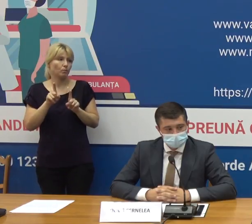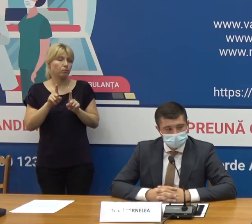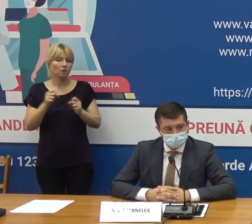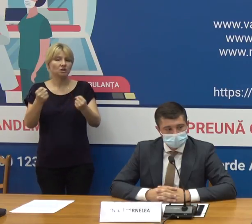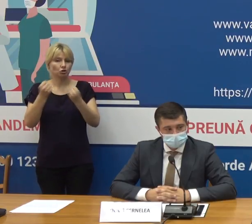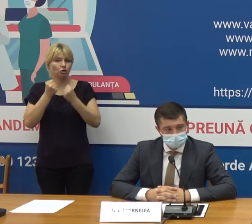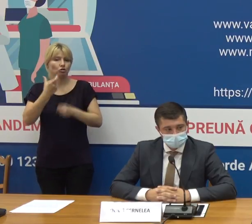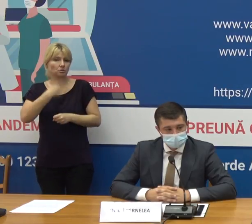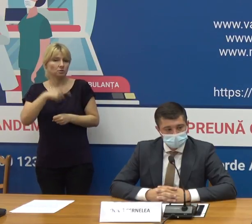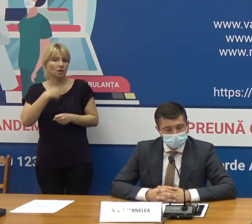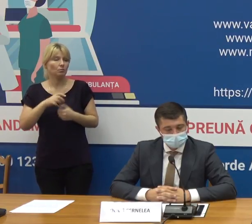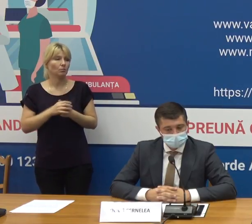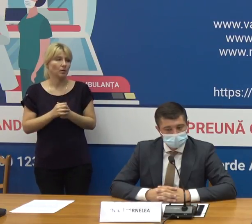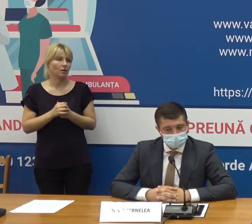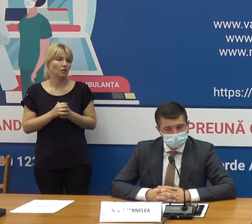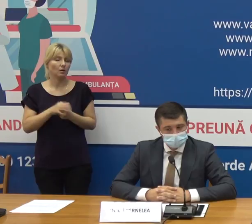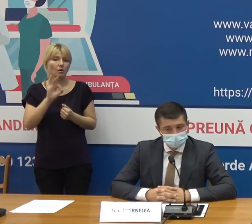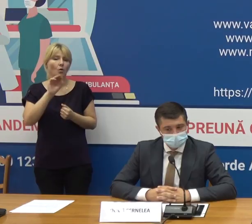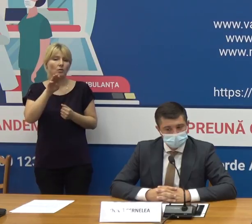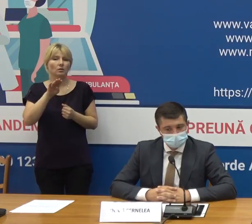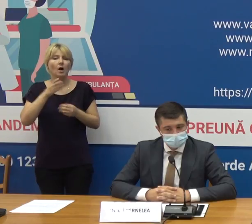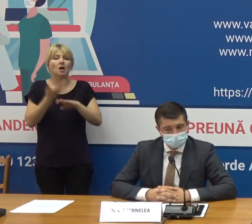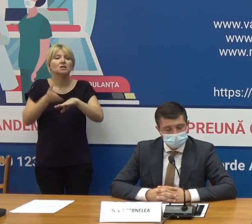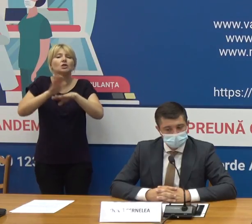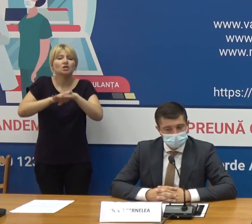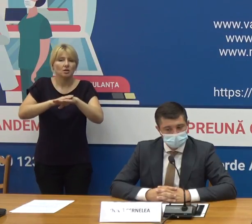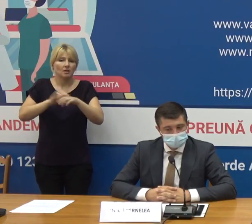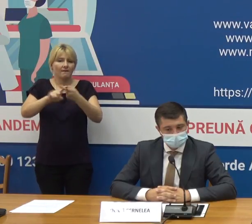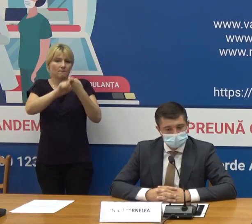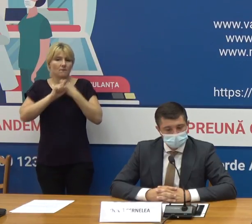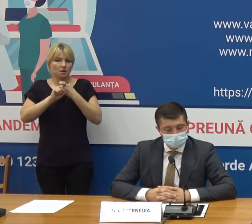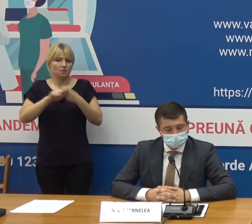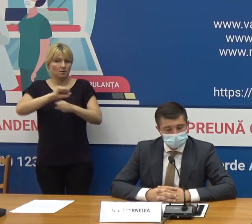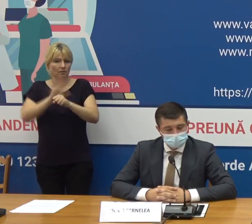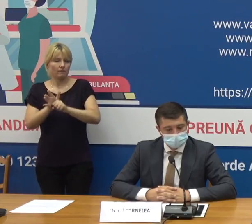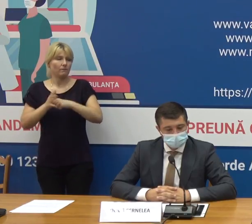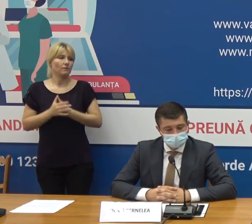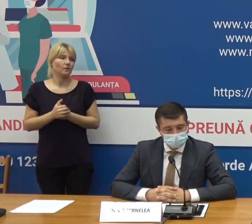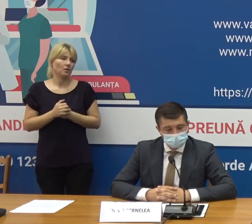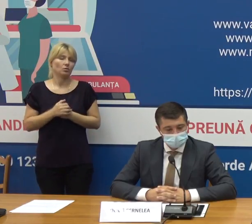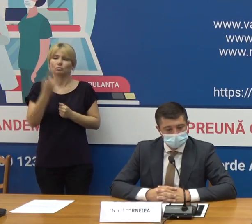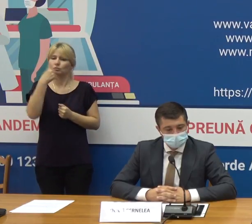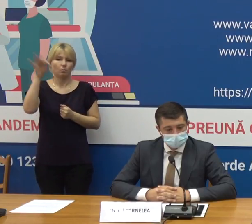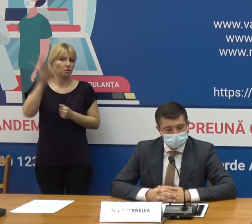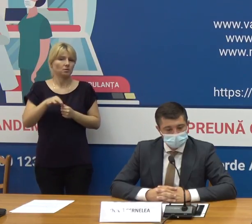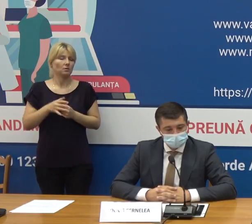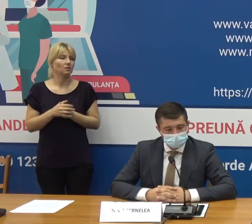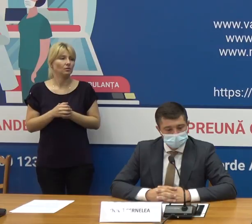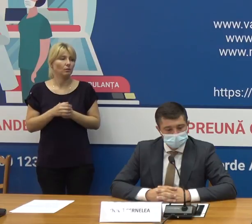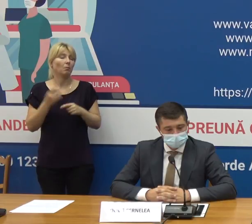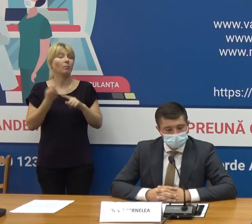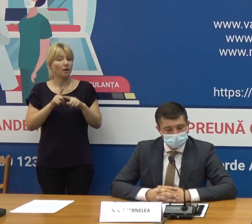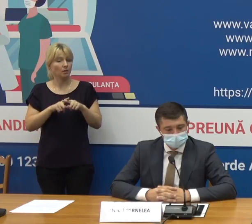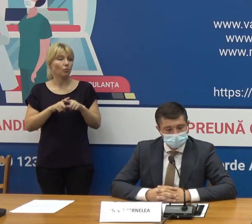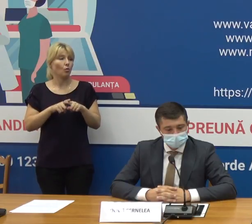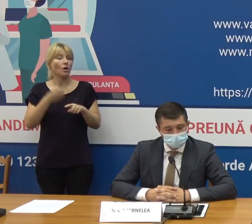proteja organismul de complicație ale infecției de COVID-19 în 100% odată